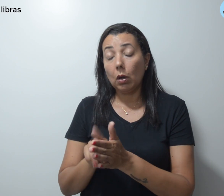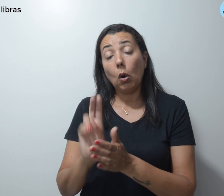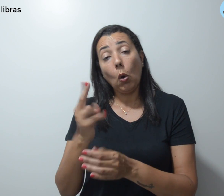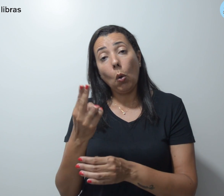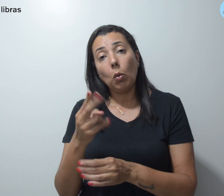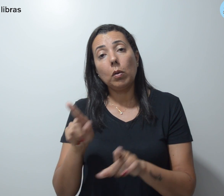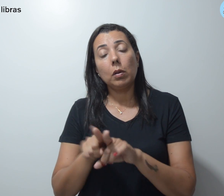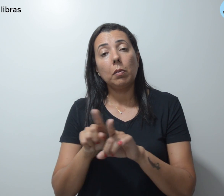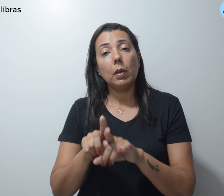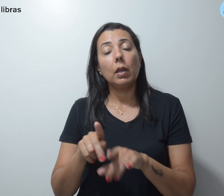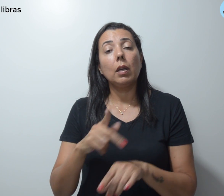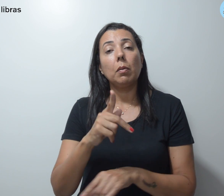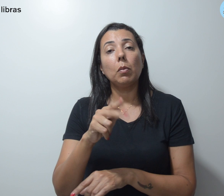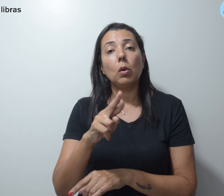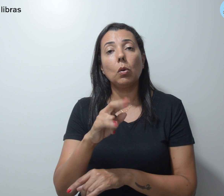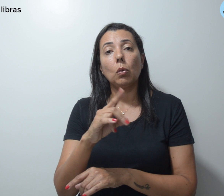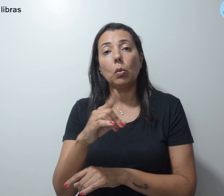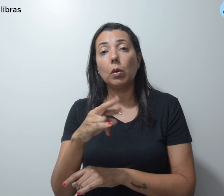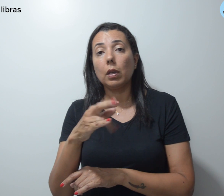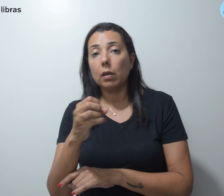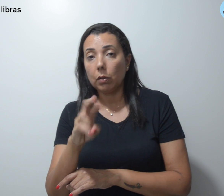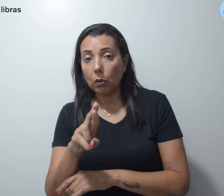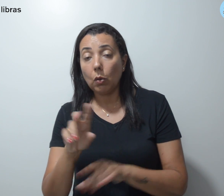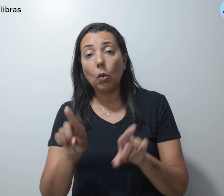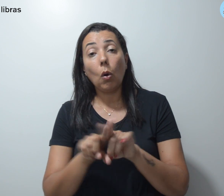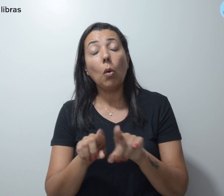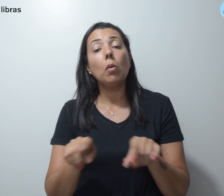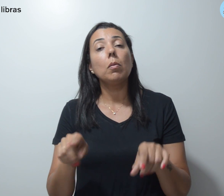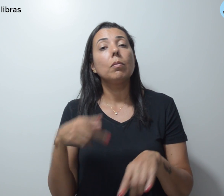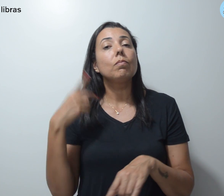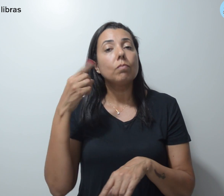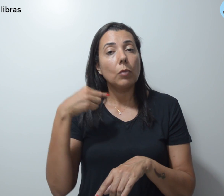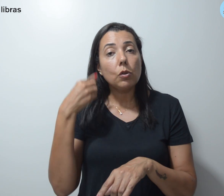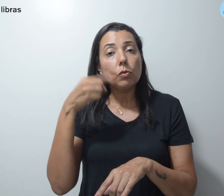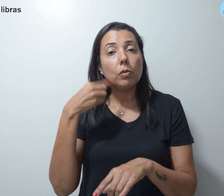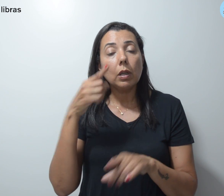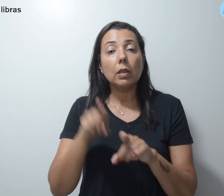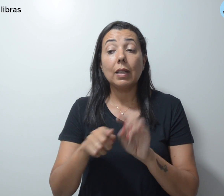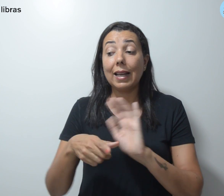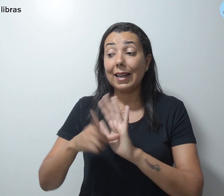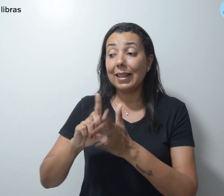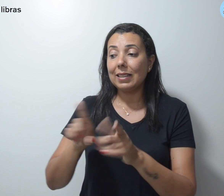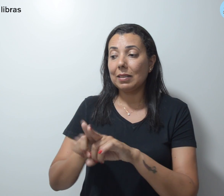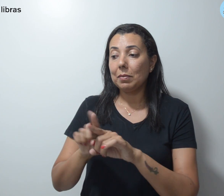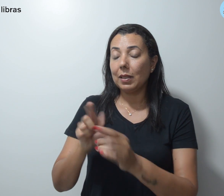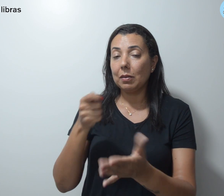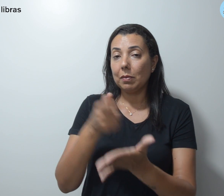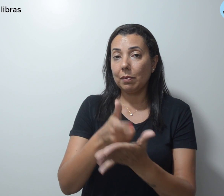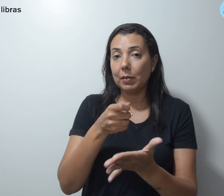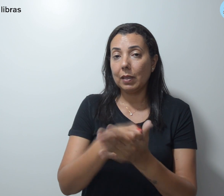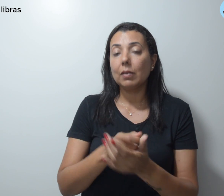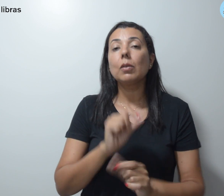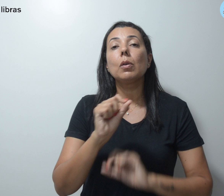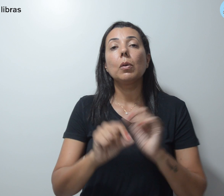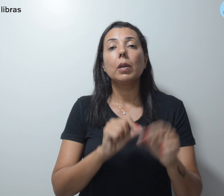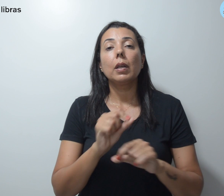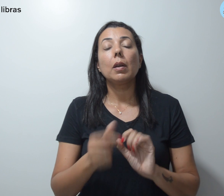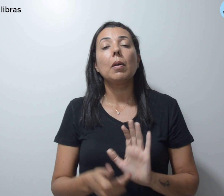ou por advogado. A antecipação do pagamento do precatório impõe um